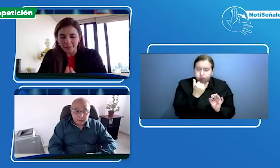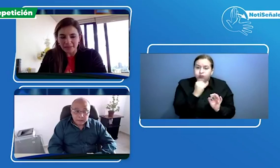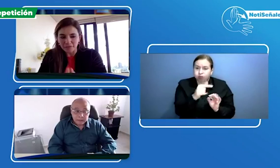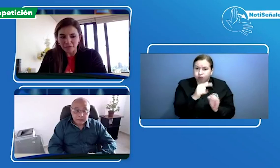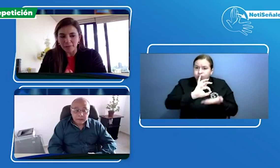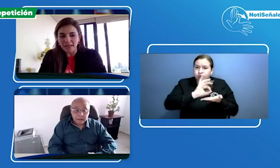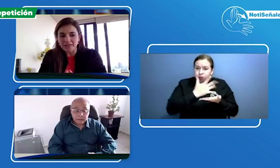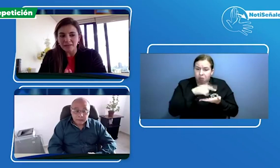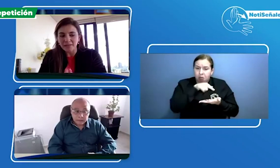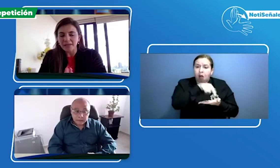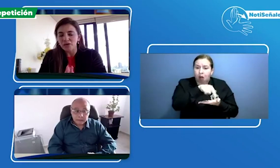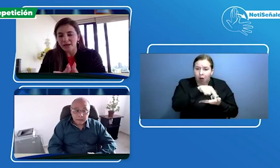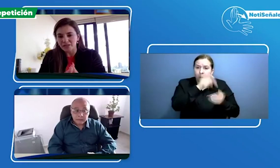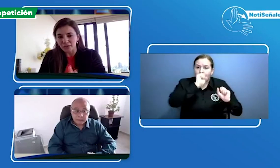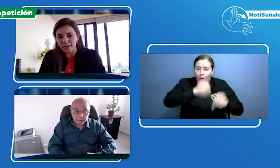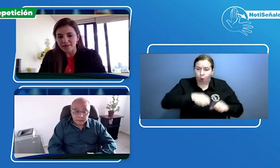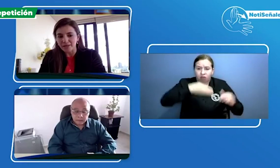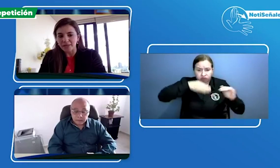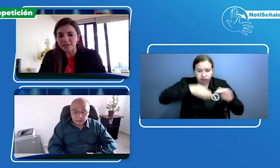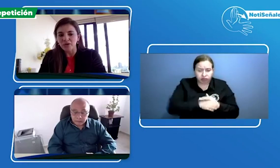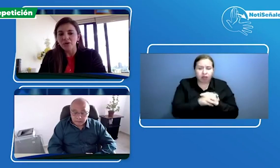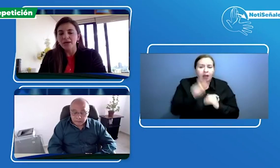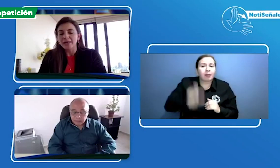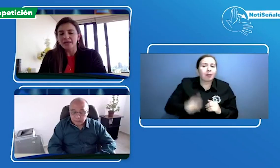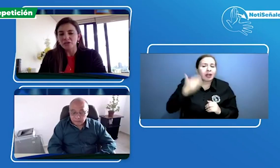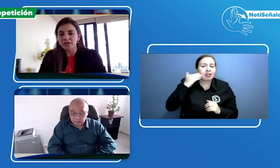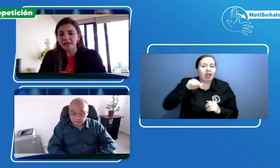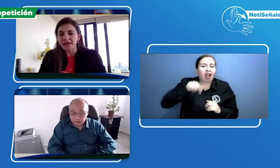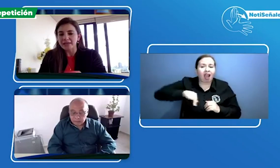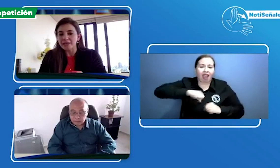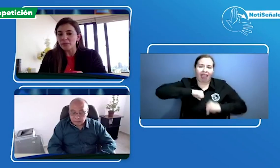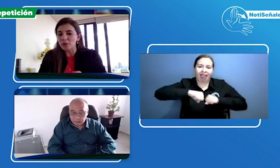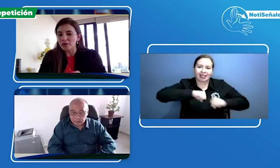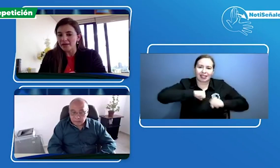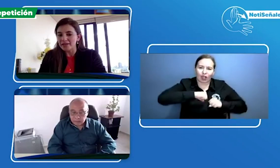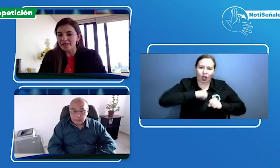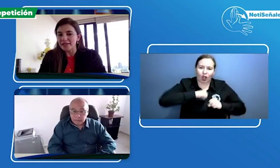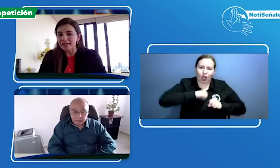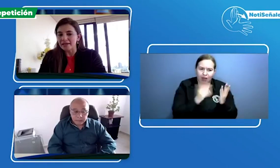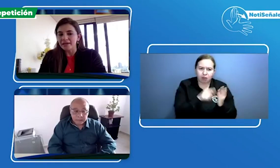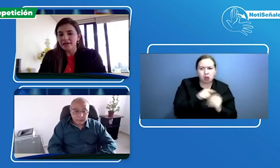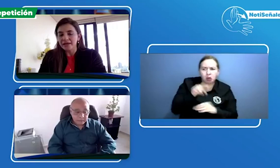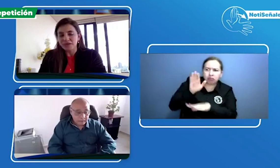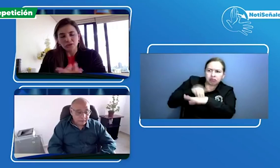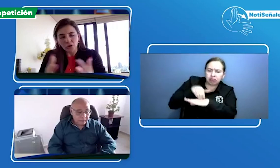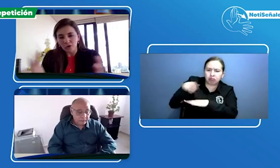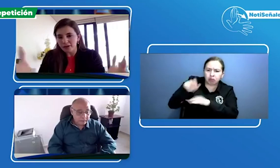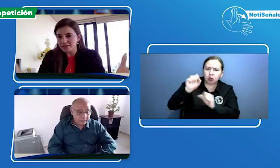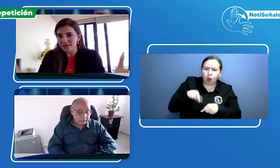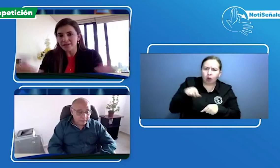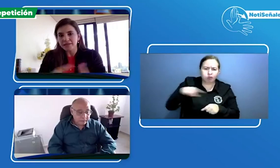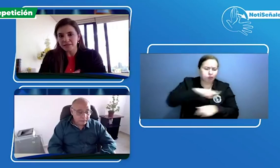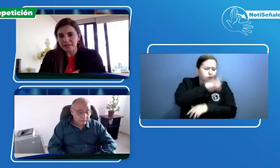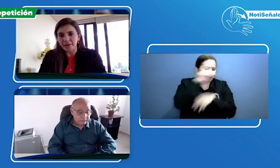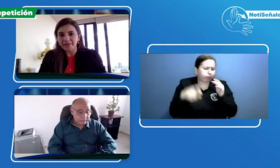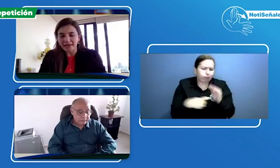plataforma de servir con la gestora de servicio en donde allá podrían tener todo este sistema de